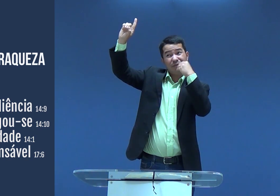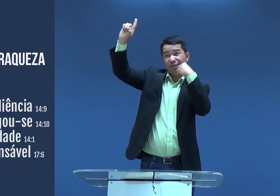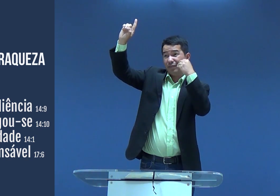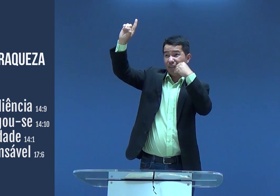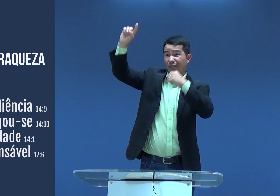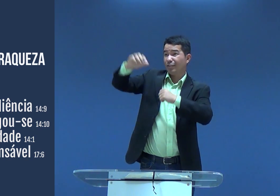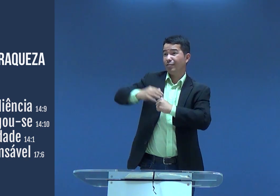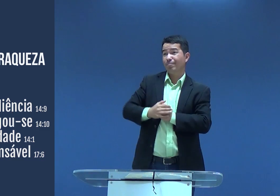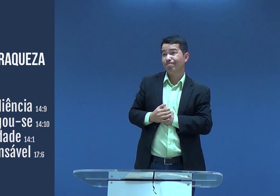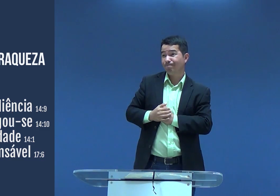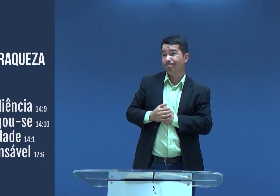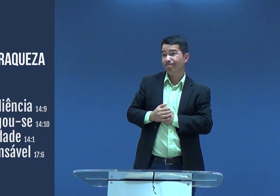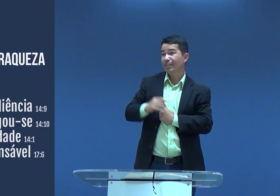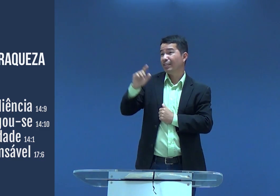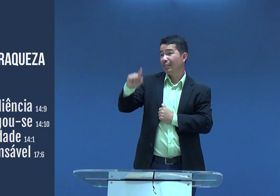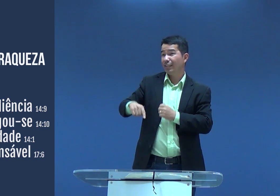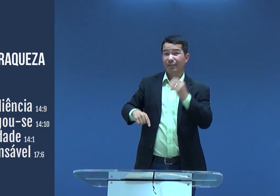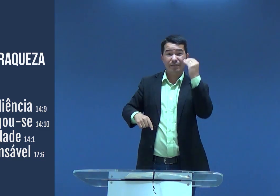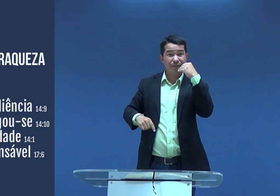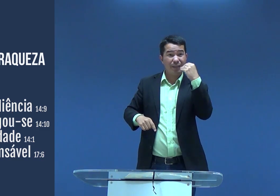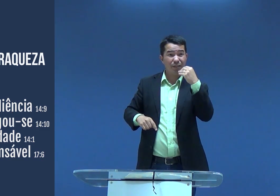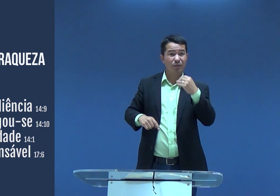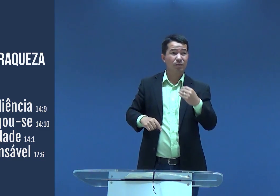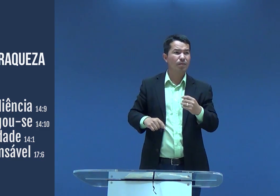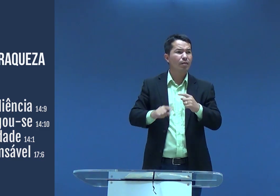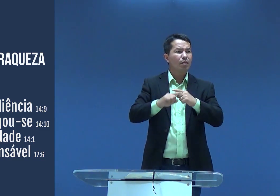com Deus, e era fraco por causa disso,